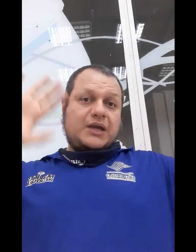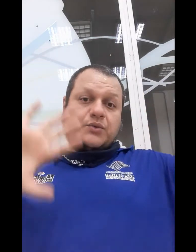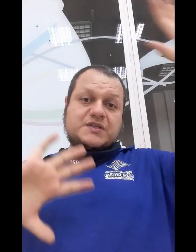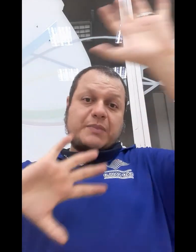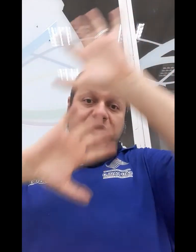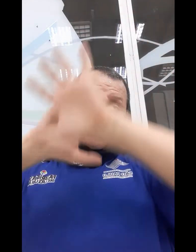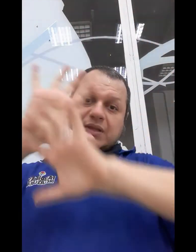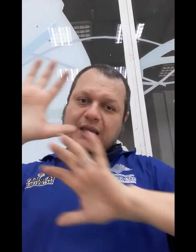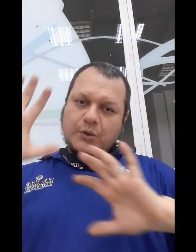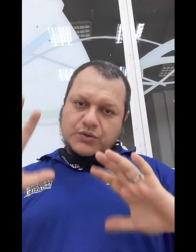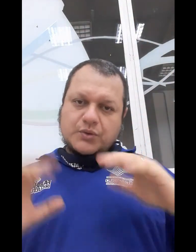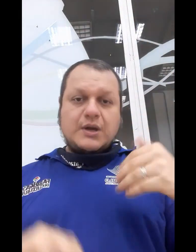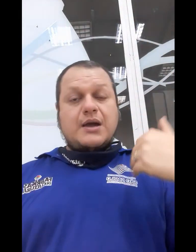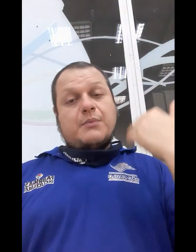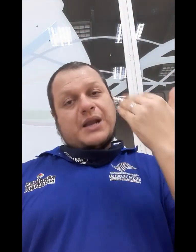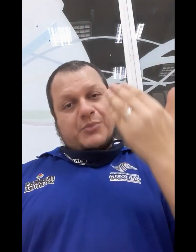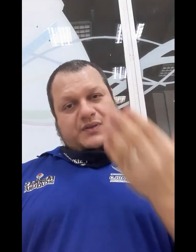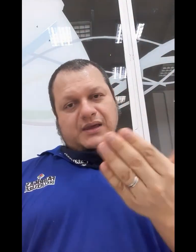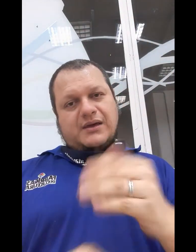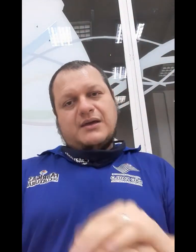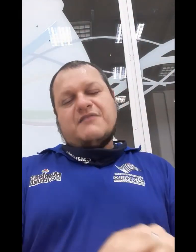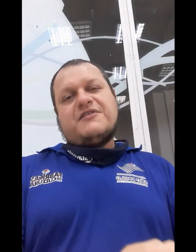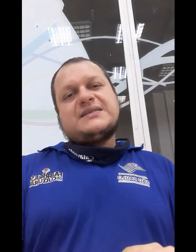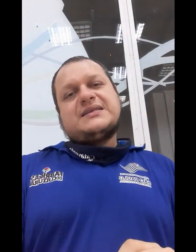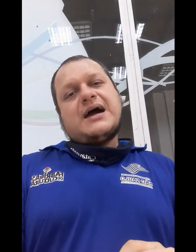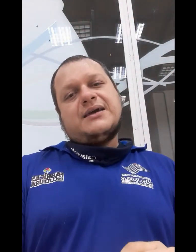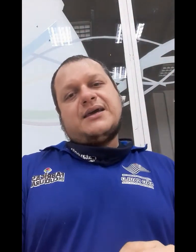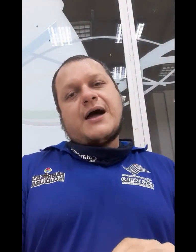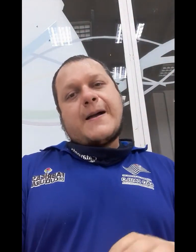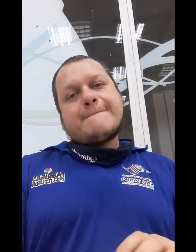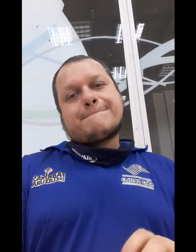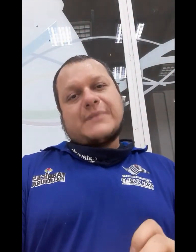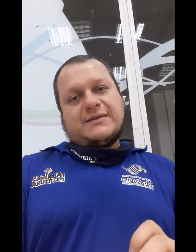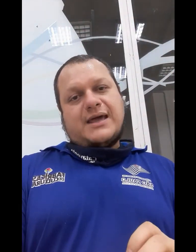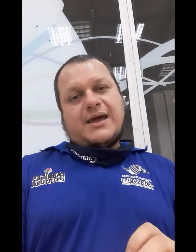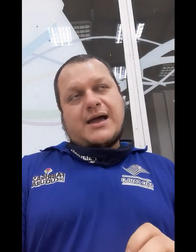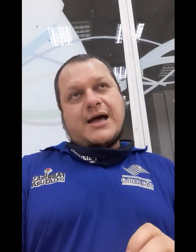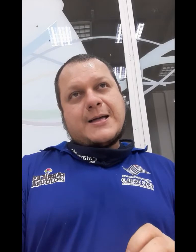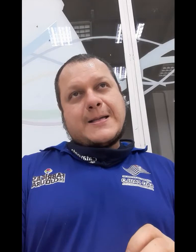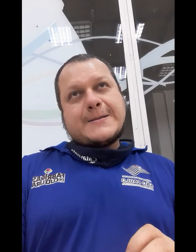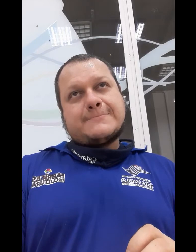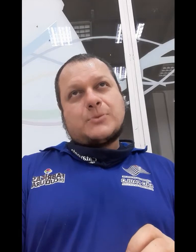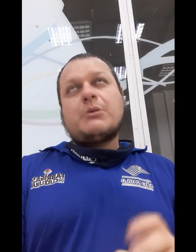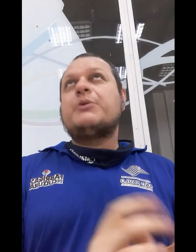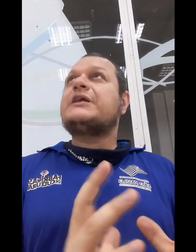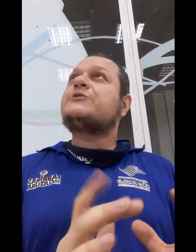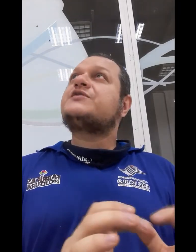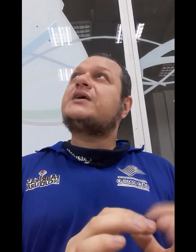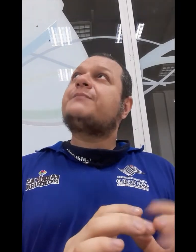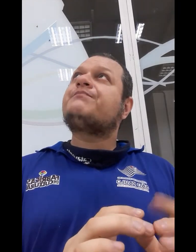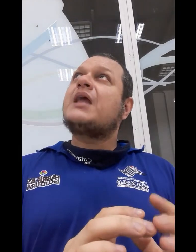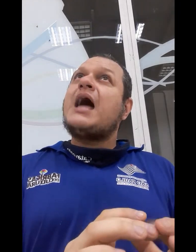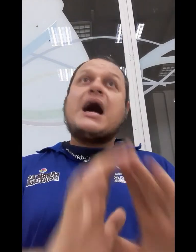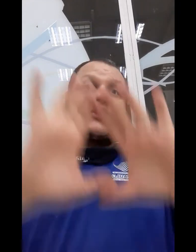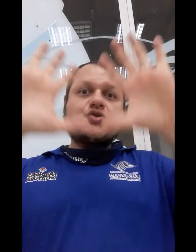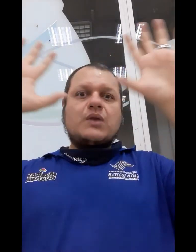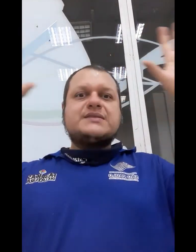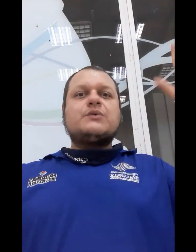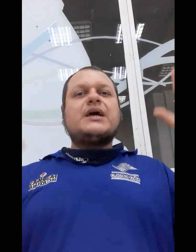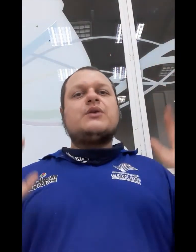no espaço neutro para poder fazer aí a, né, a, como eu poderia dizer, a articulação daquilo